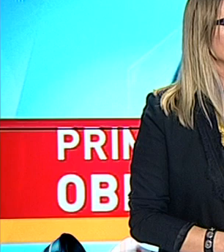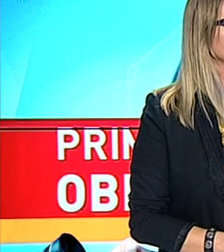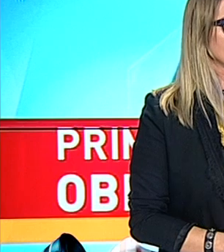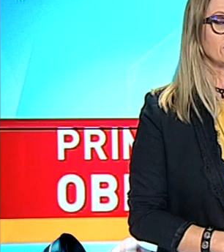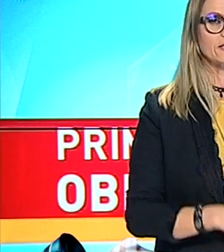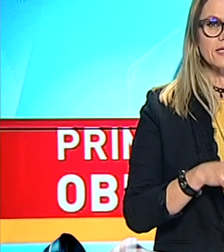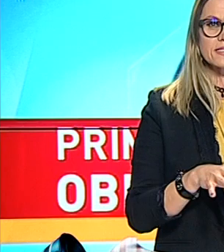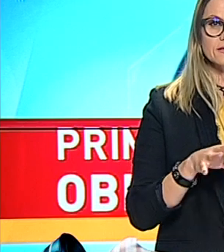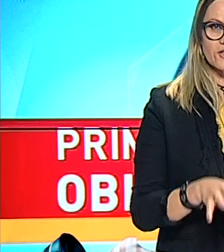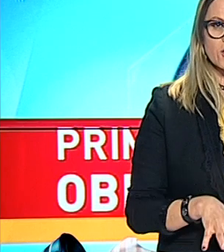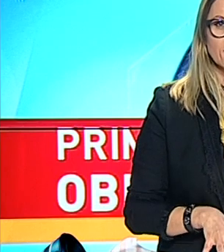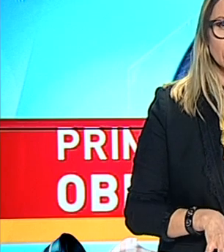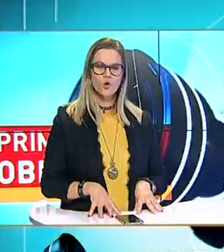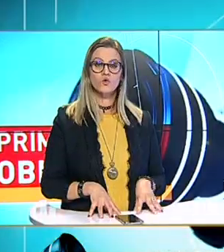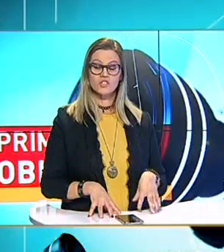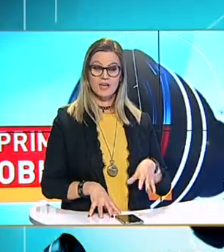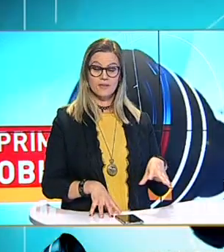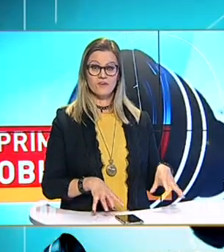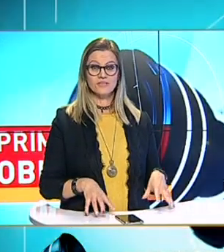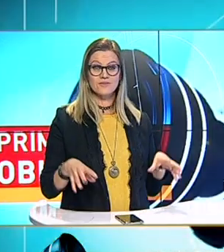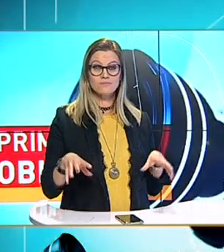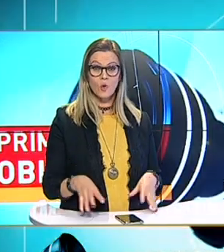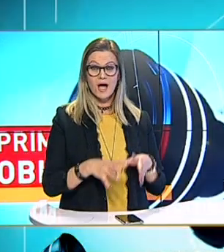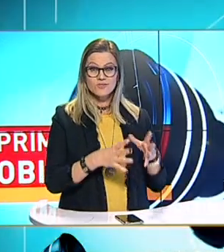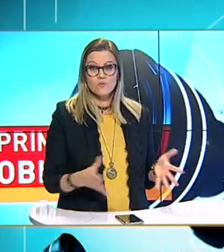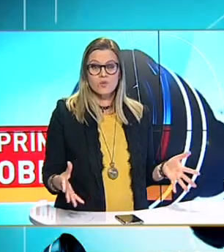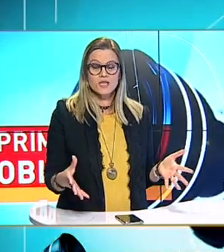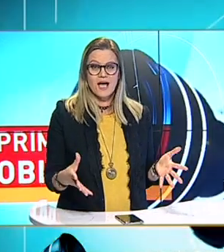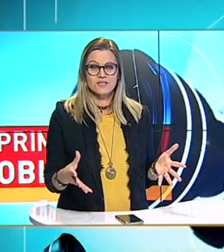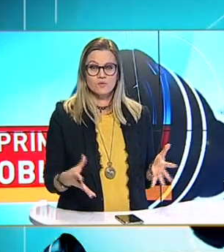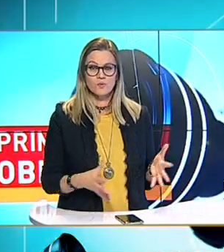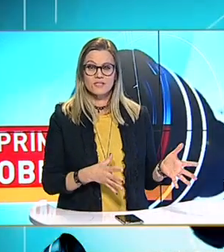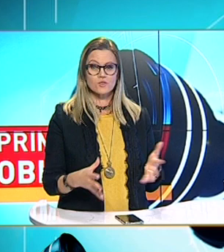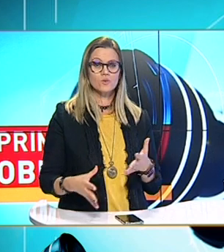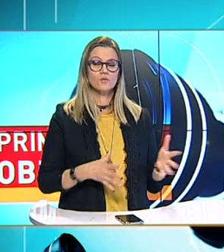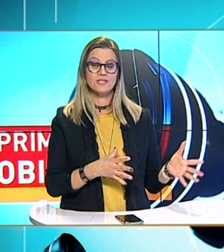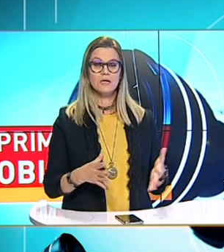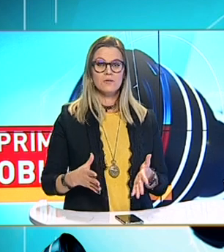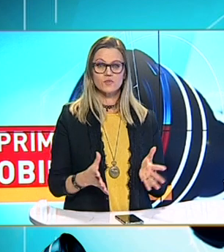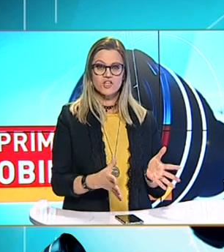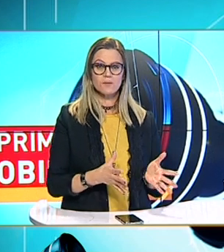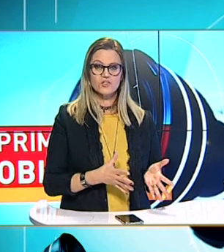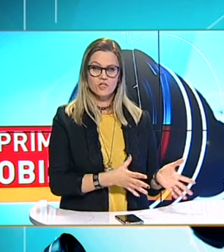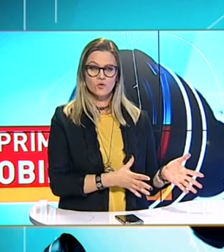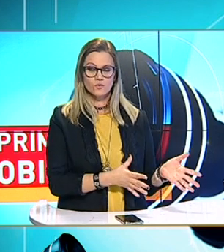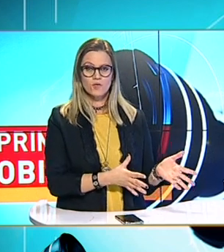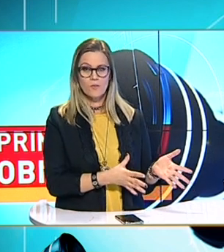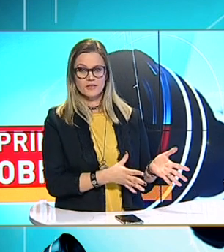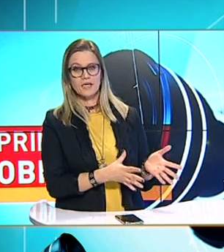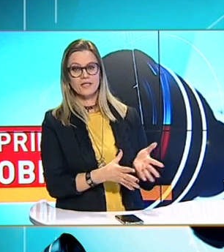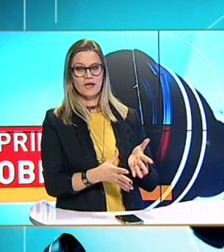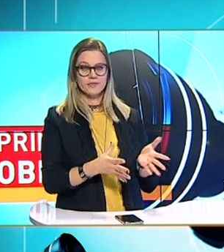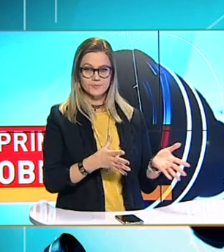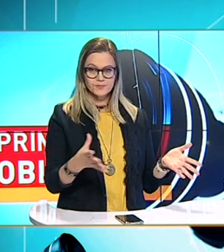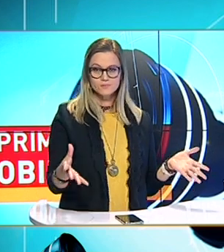Oameni care trăiesc în acele locuri și care efectiv sunt blocați Nu pot să iasă, nu pot să se ducă Pentru că așteaptă acele coridoare